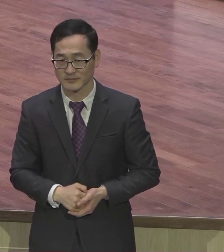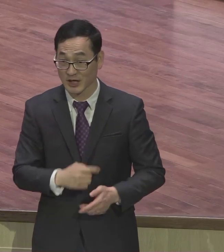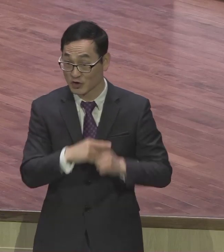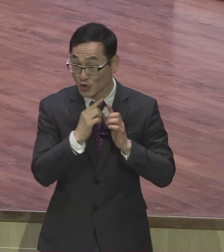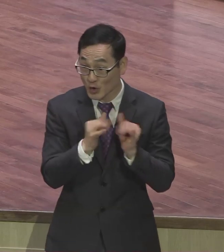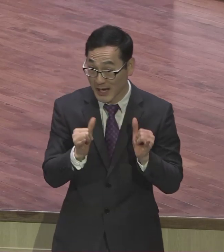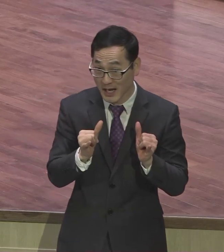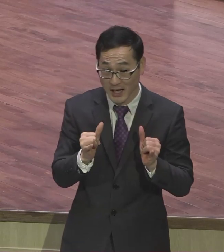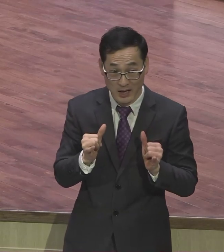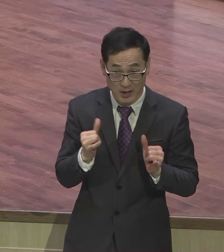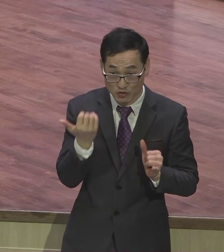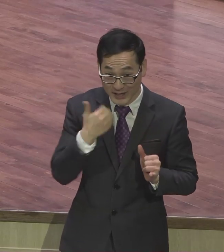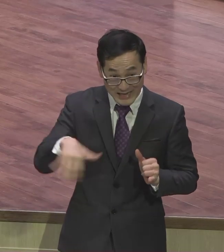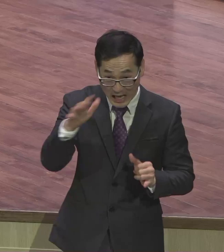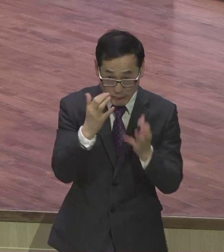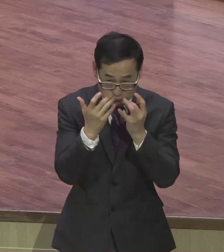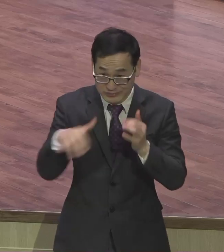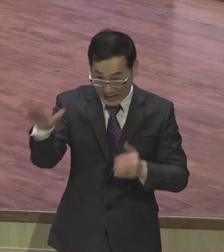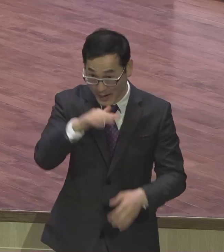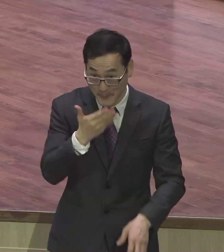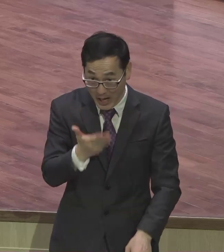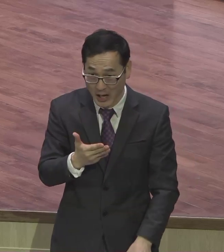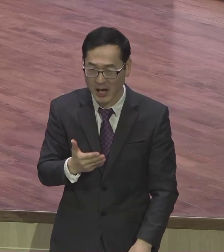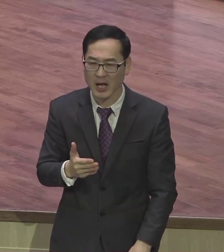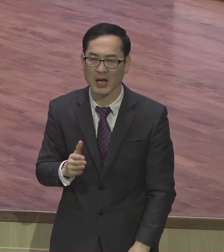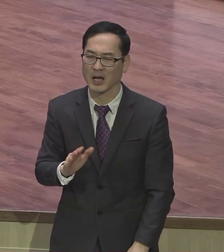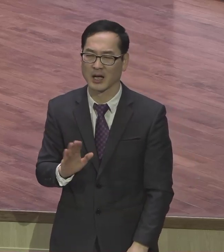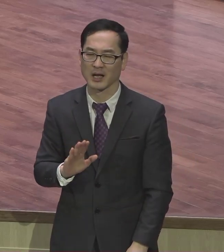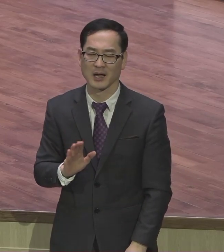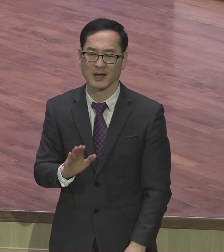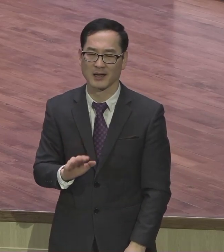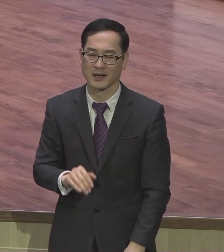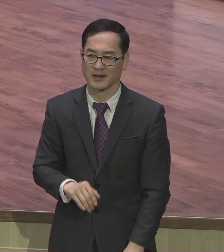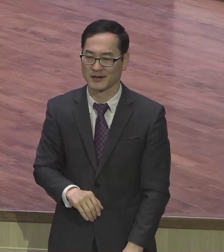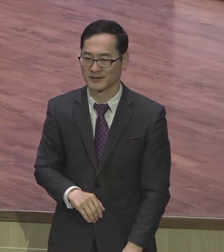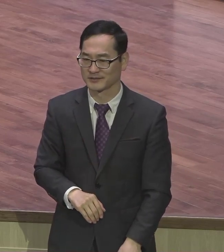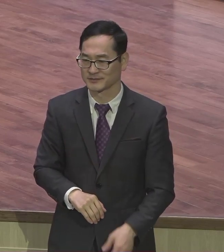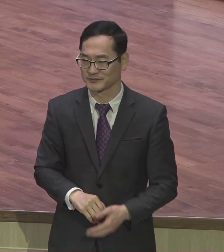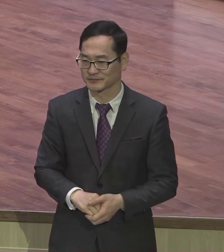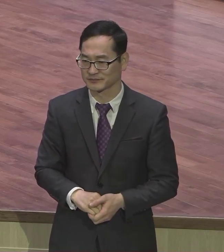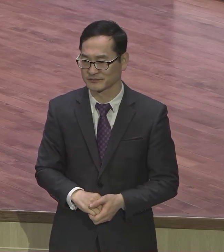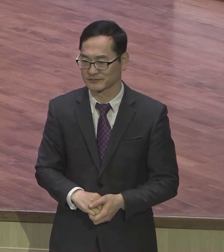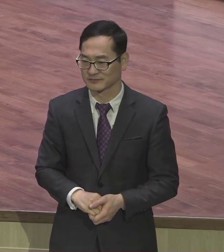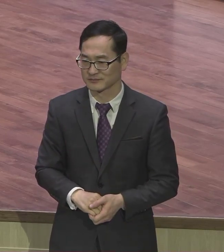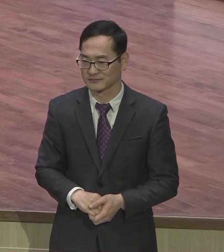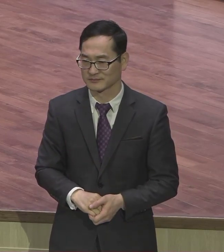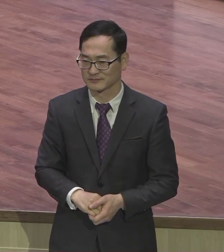됩니까 순교자가 되고 싶어도 됩니까 되어질 수 있는 상황이 되어야 돼 그때는 그 믿음 지키가야죠 없어서